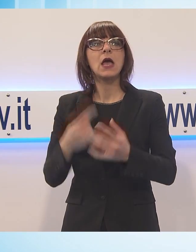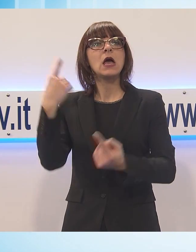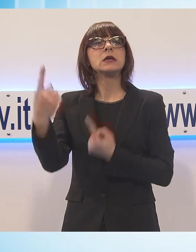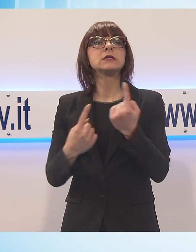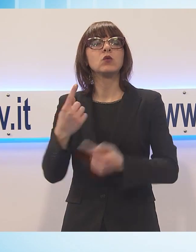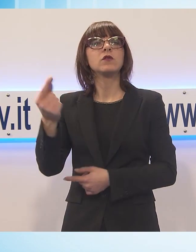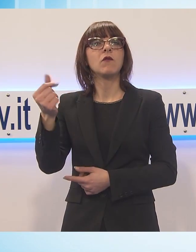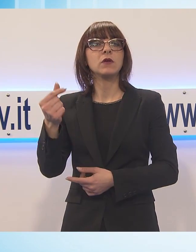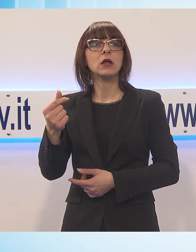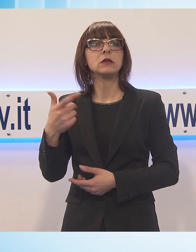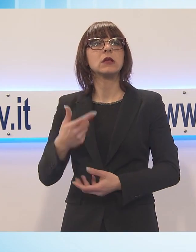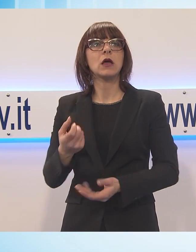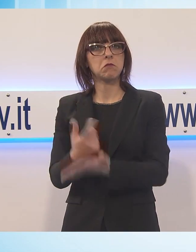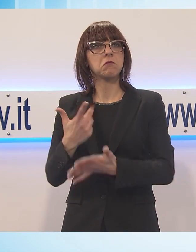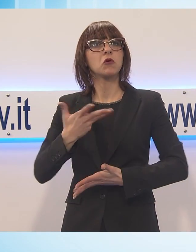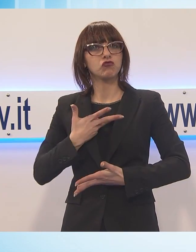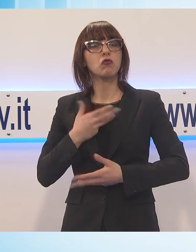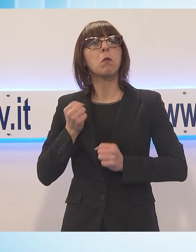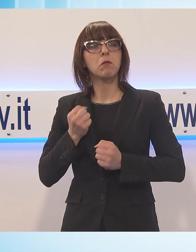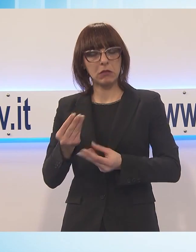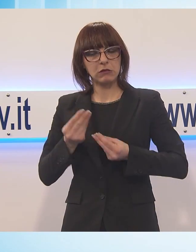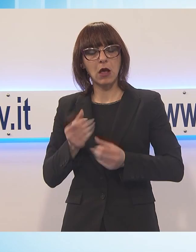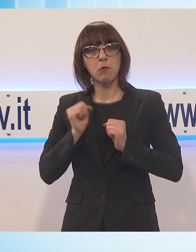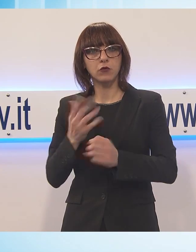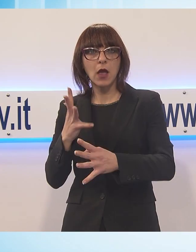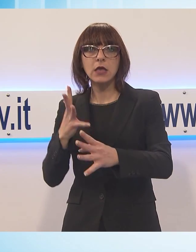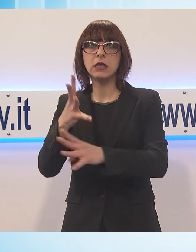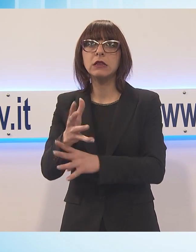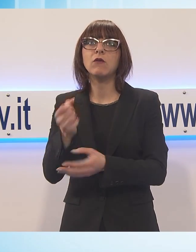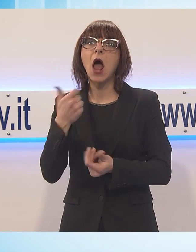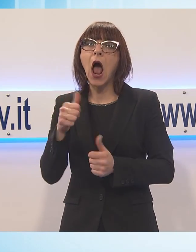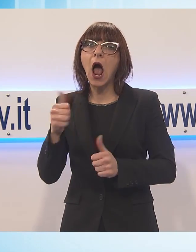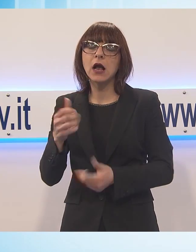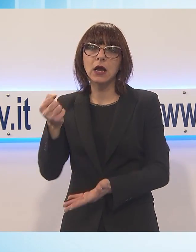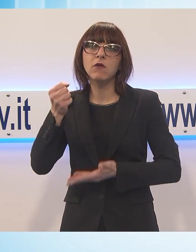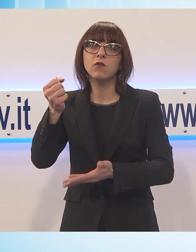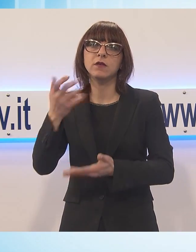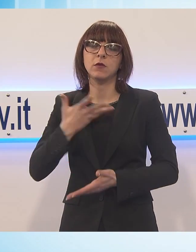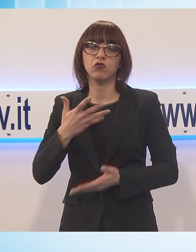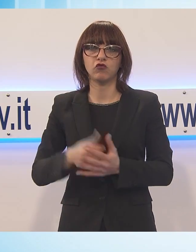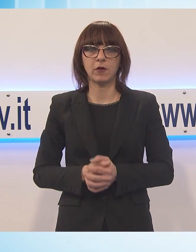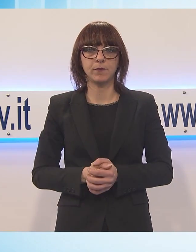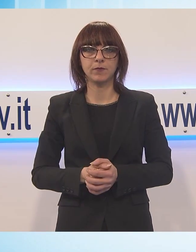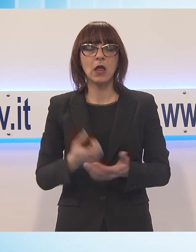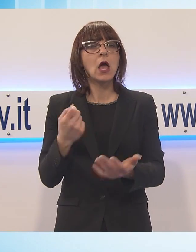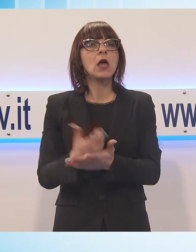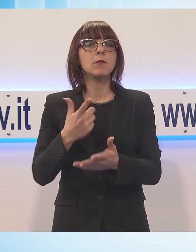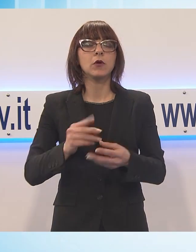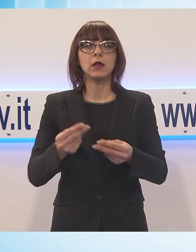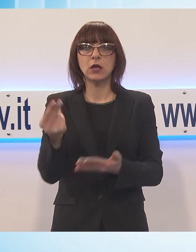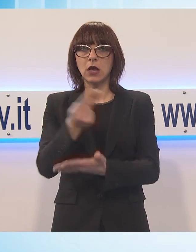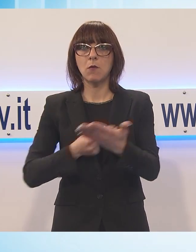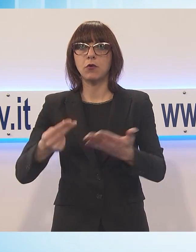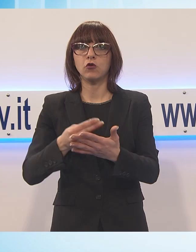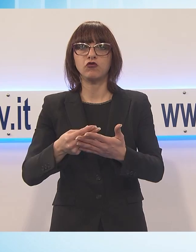permetterà anche interventi significativi, interventi prima di tutto di investimento. Di rilievo anche l'aspetto legato al piano delle opere pubbliche.